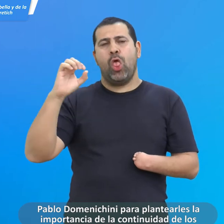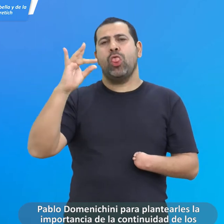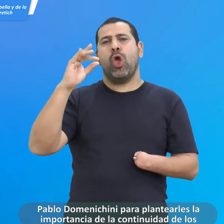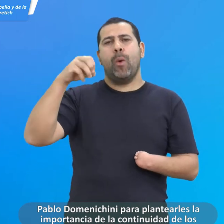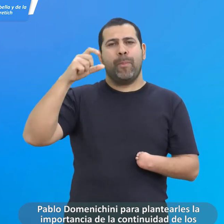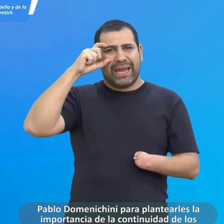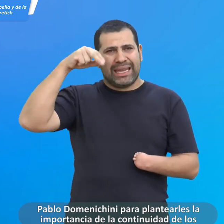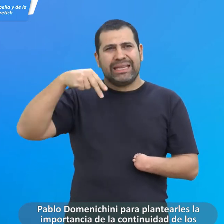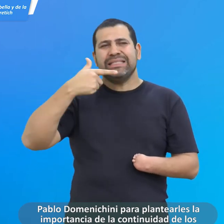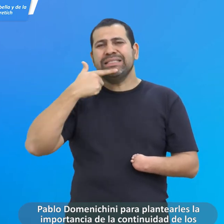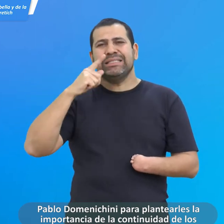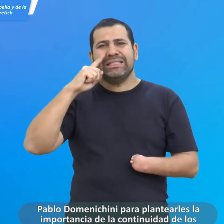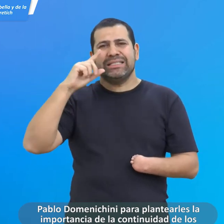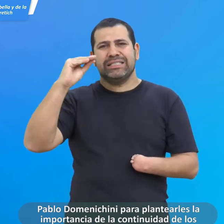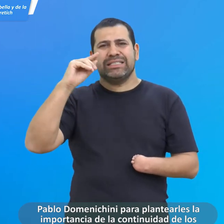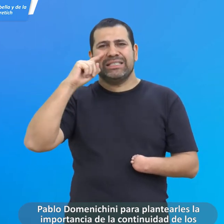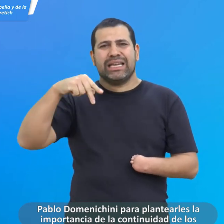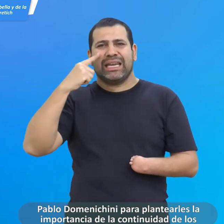Pablo Domenicini,